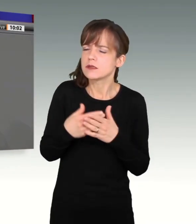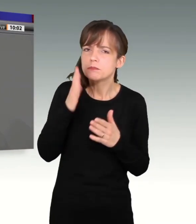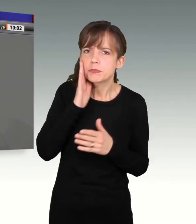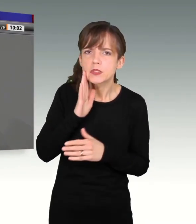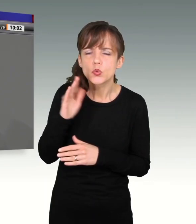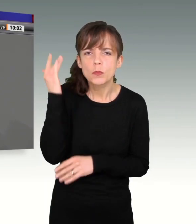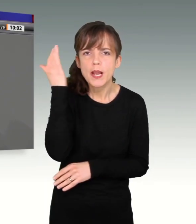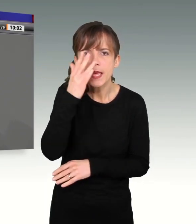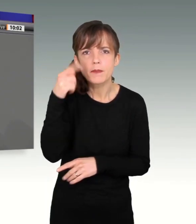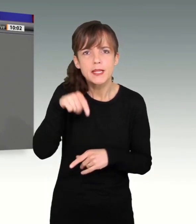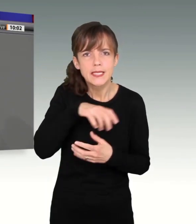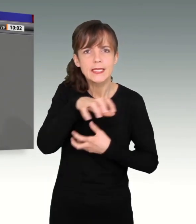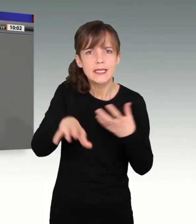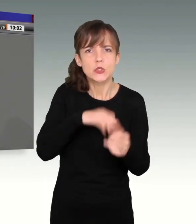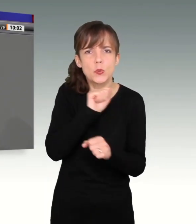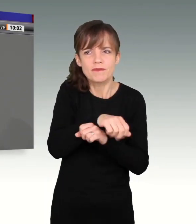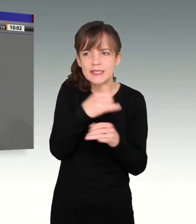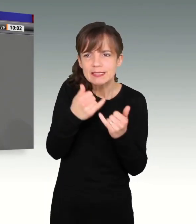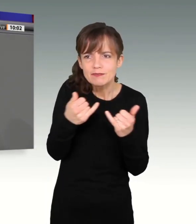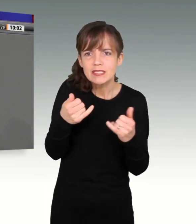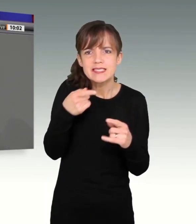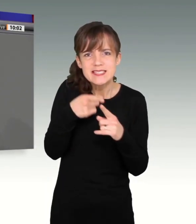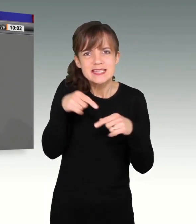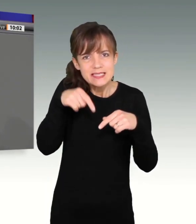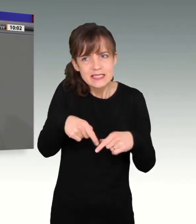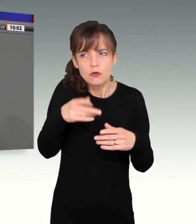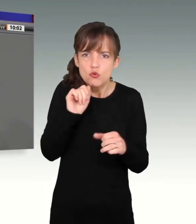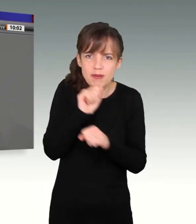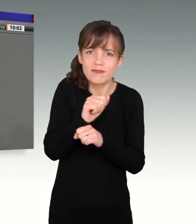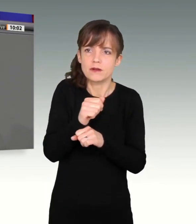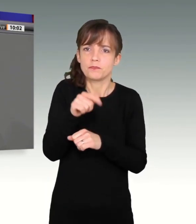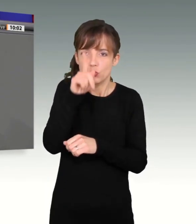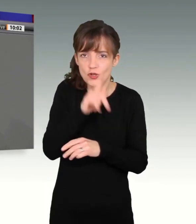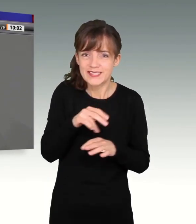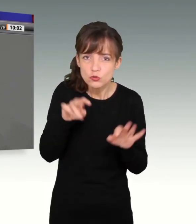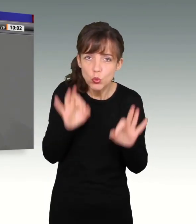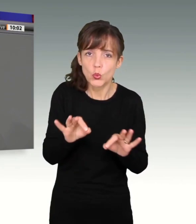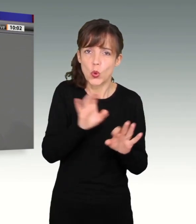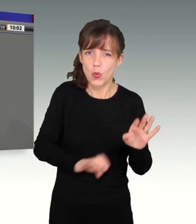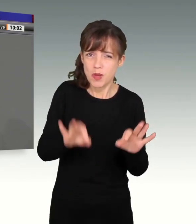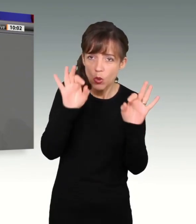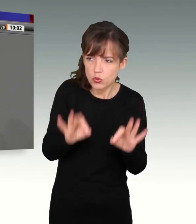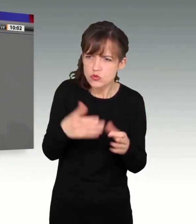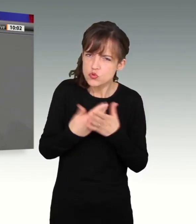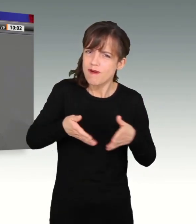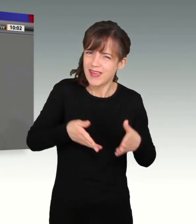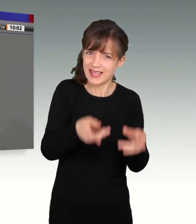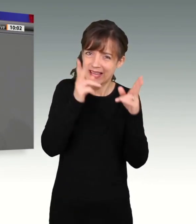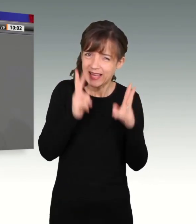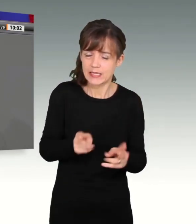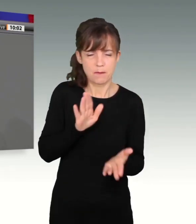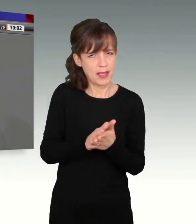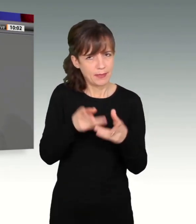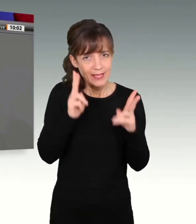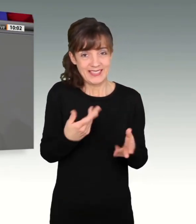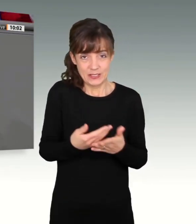zur Überwindung der Krise im Deutschen Bundestag und in Europa insgesamt, der ist richtig, der bleibt richtig. Und das ist die Grundlage